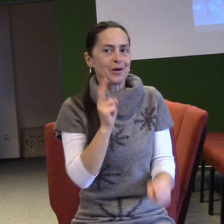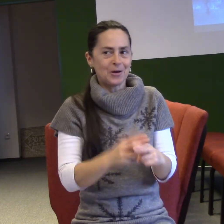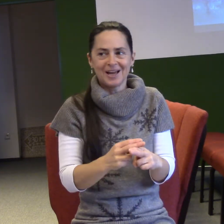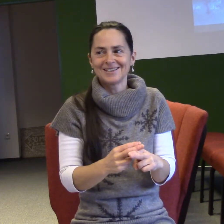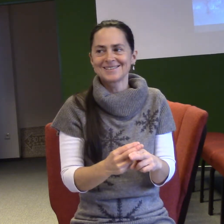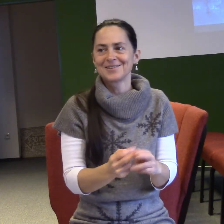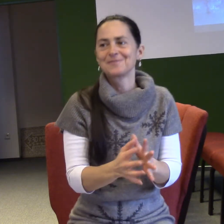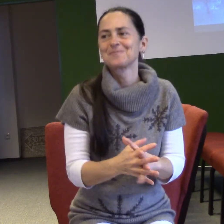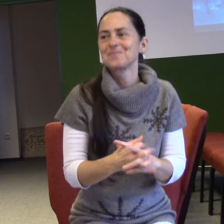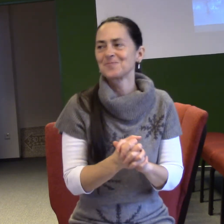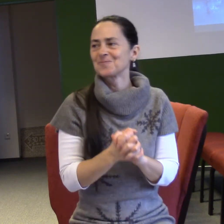svoji schopnost mluvit srozumitelně.